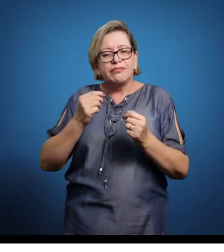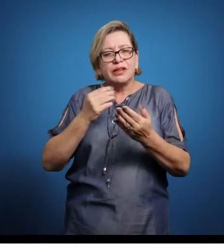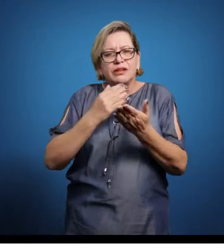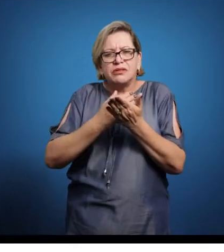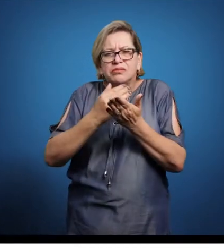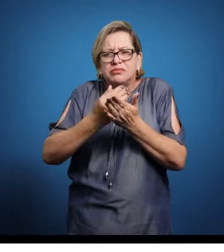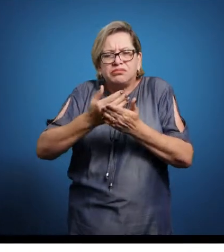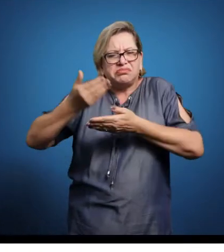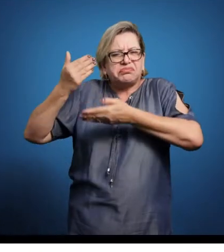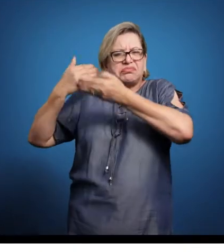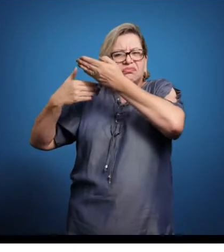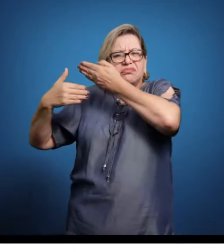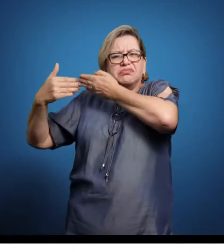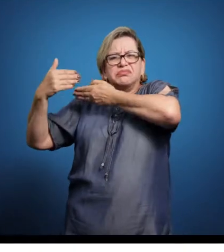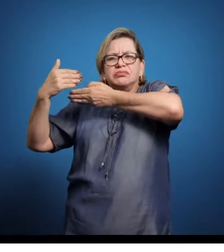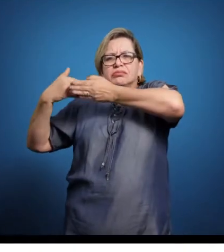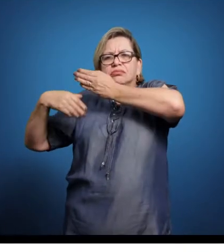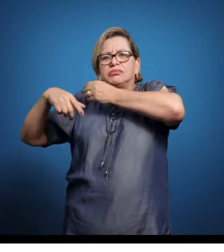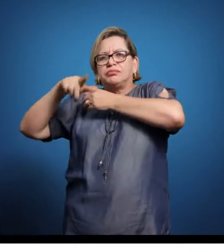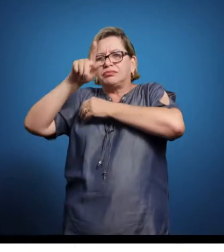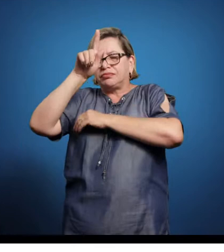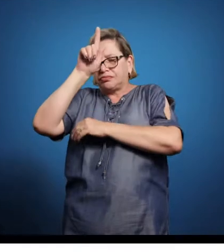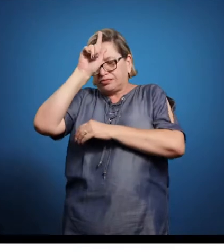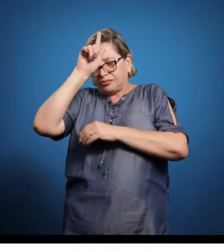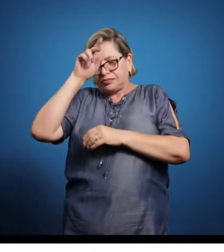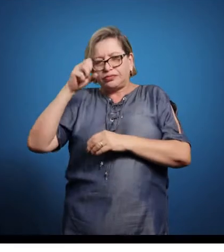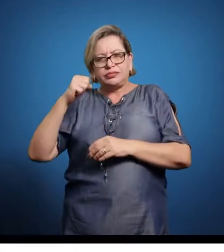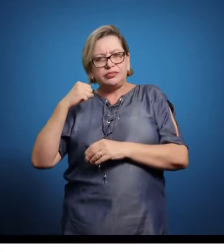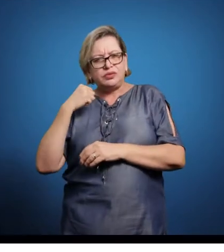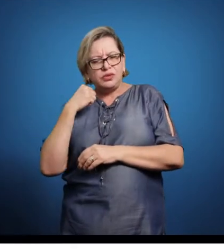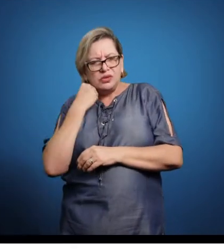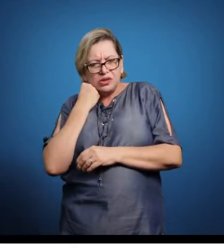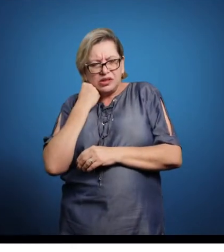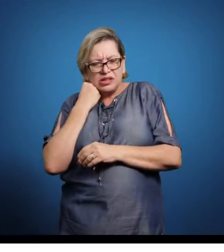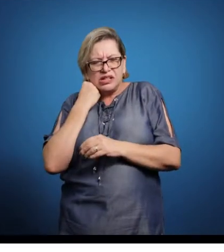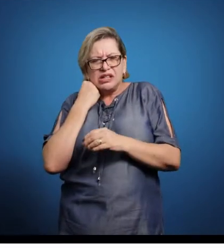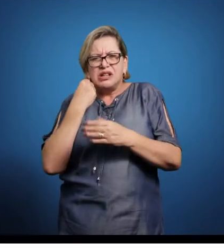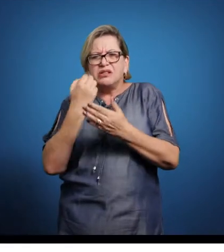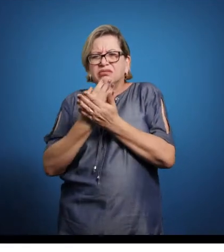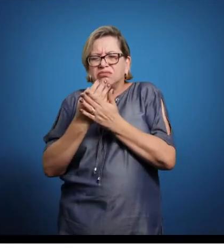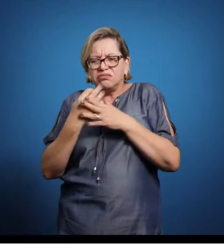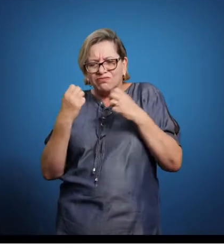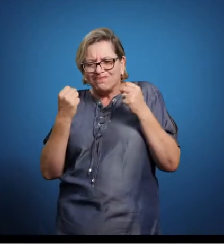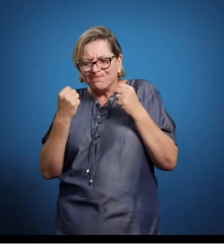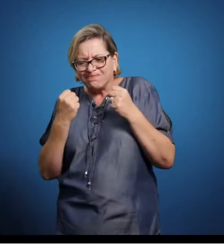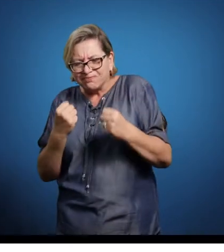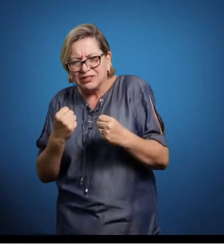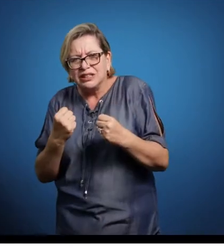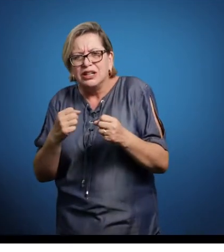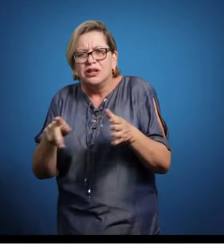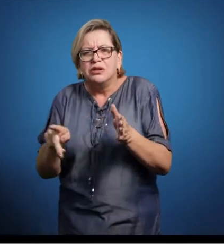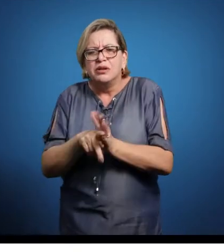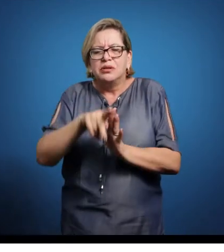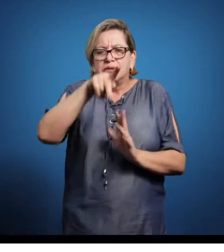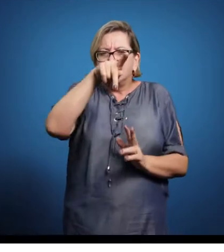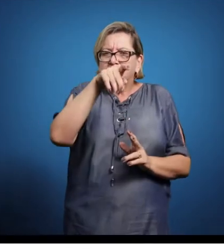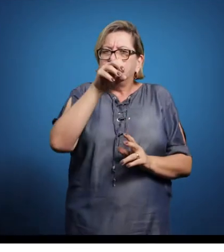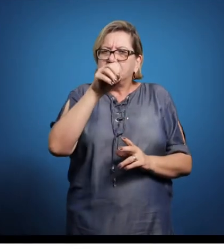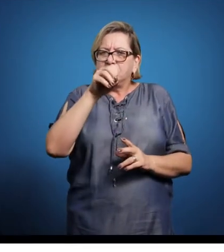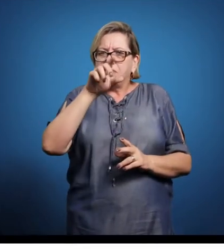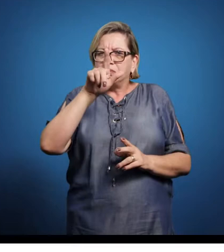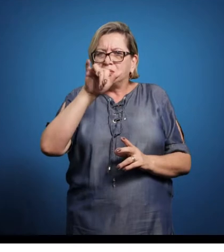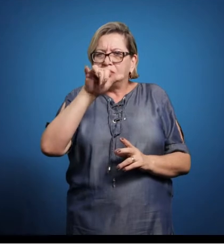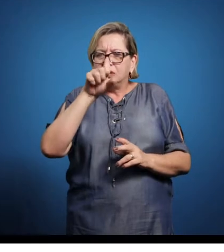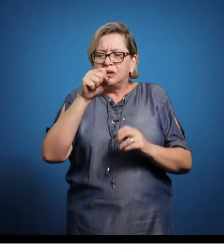lá na antiguidade grega. Sócrates, estudando o poder do poder, estudando o poder da pólise em si, com seus